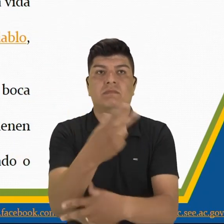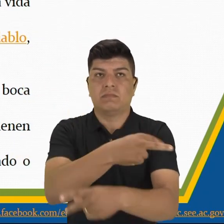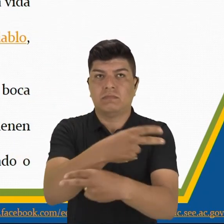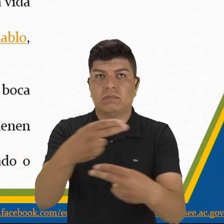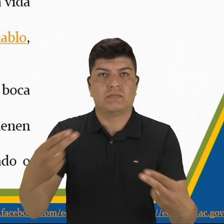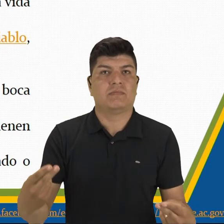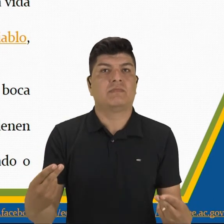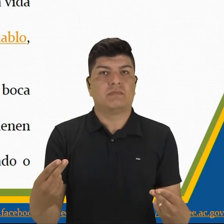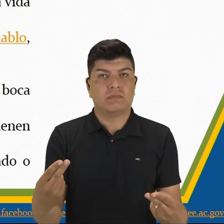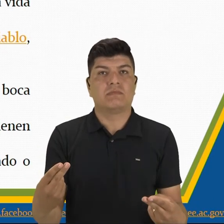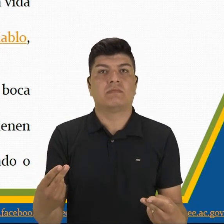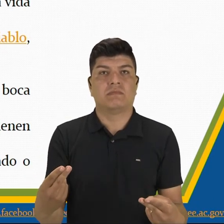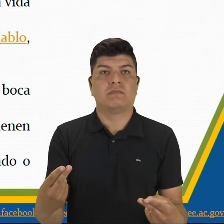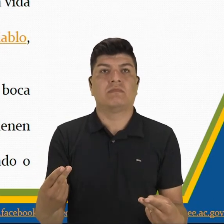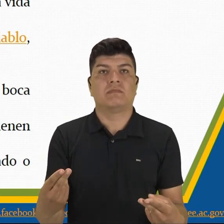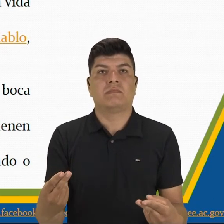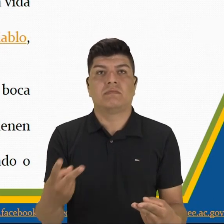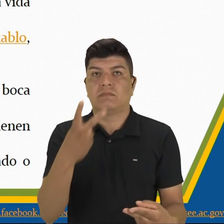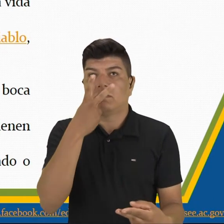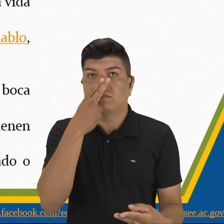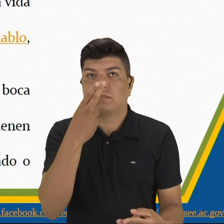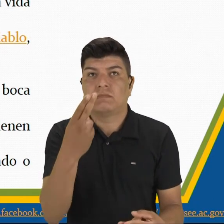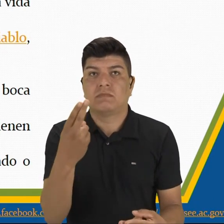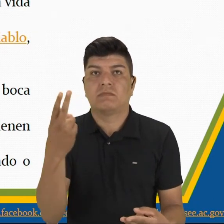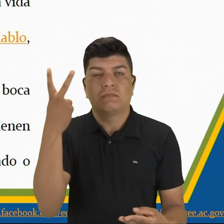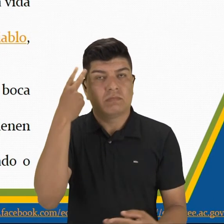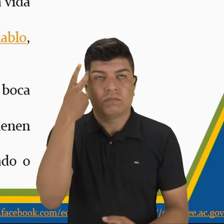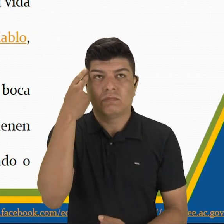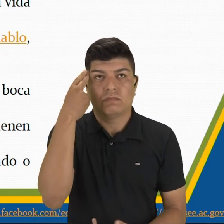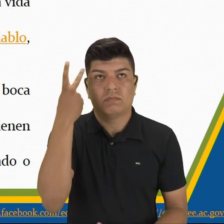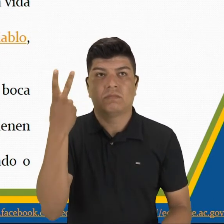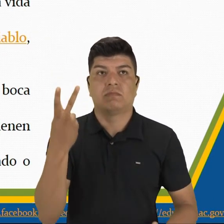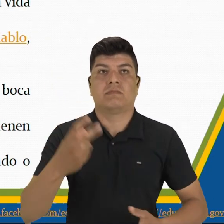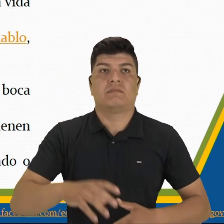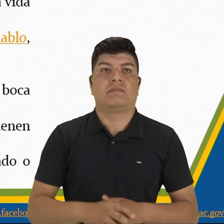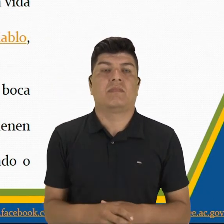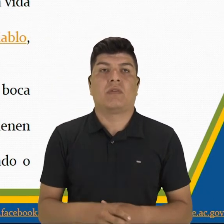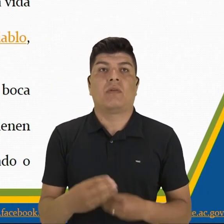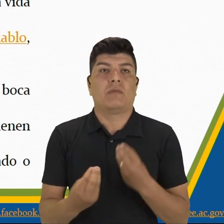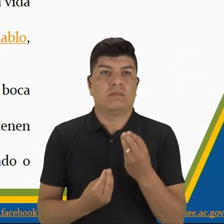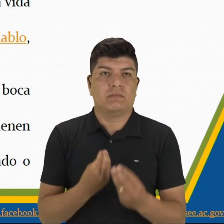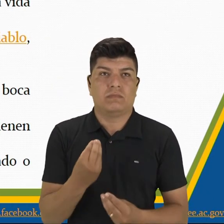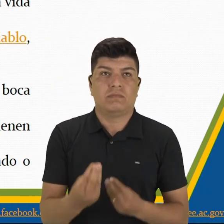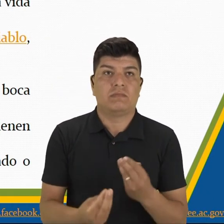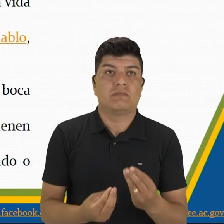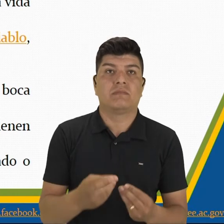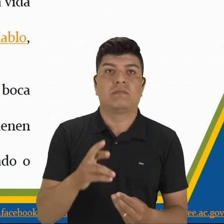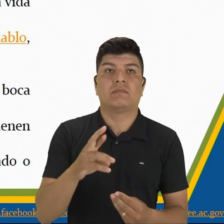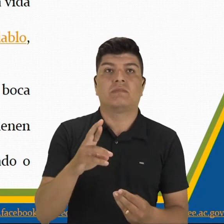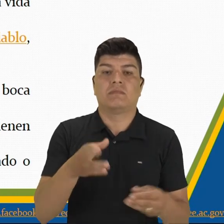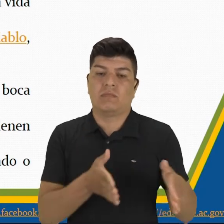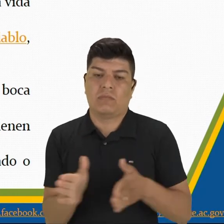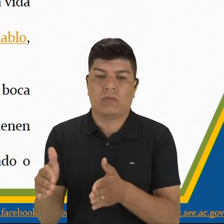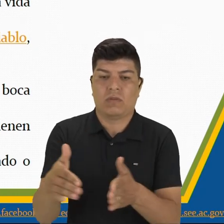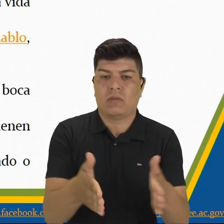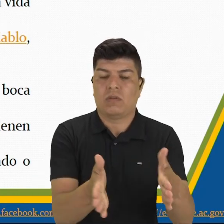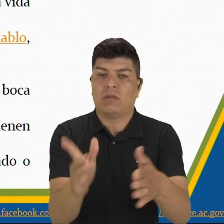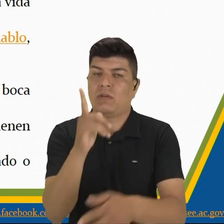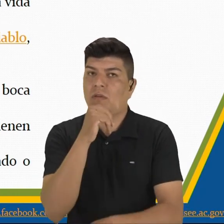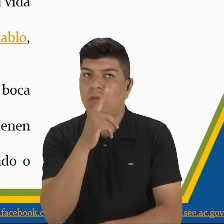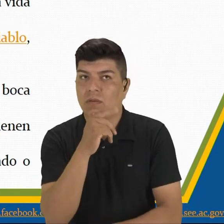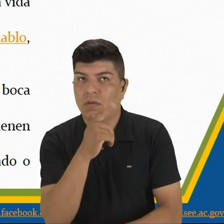inherentes a la naturaleza, como los ríos, los lagos